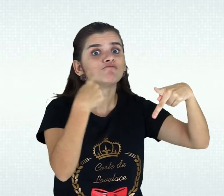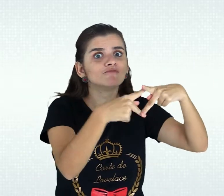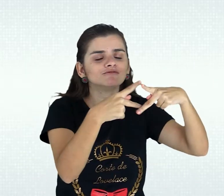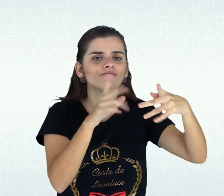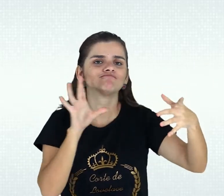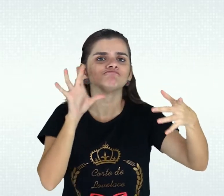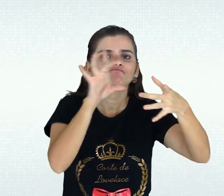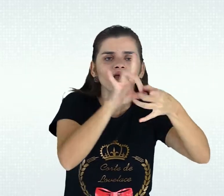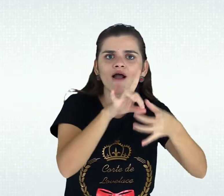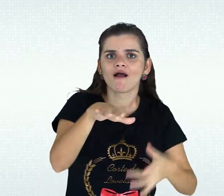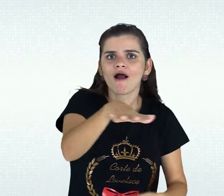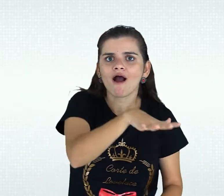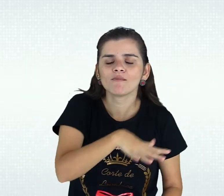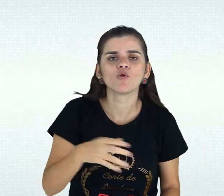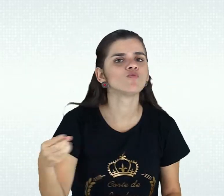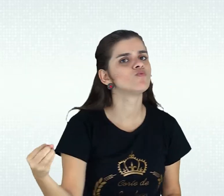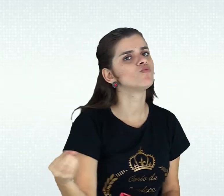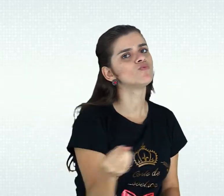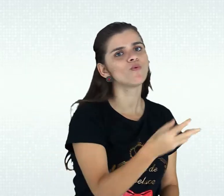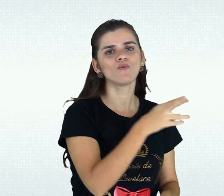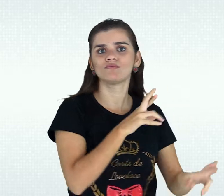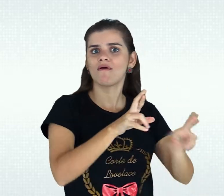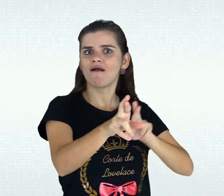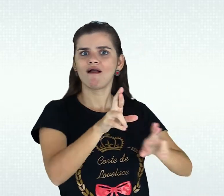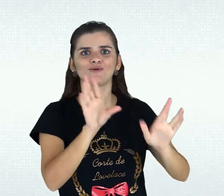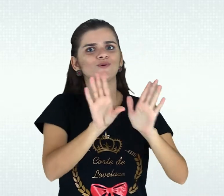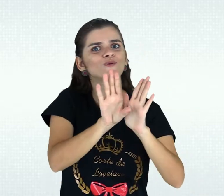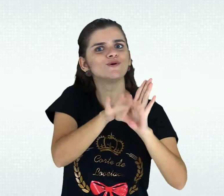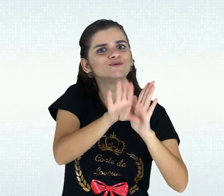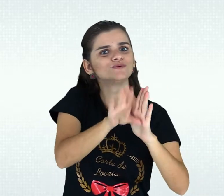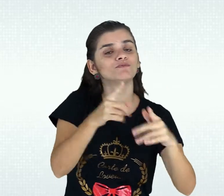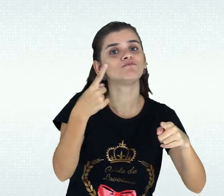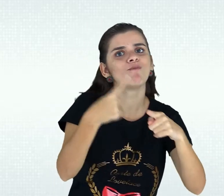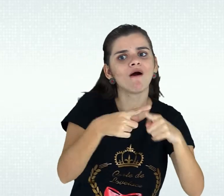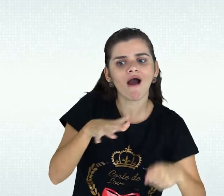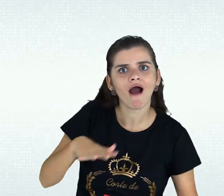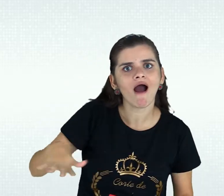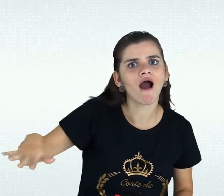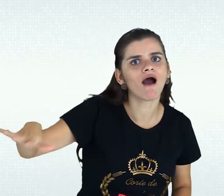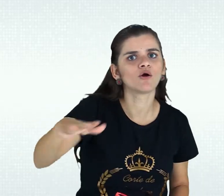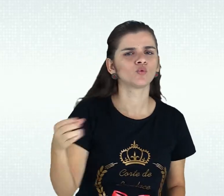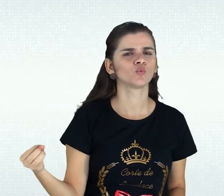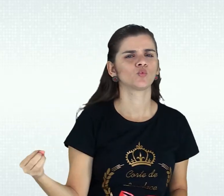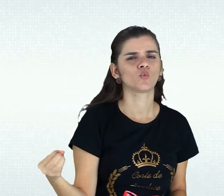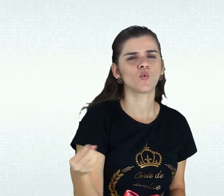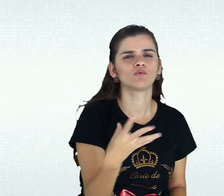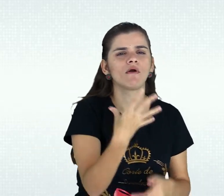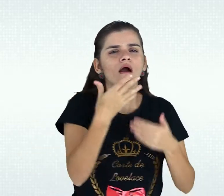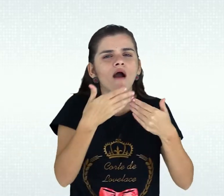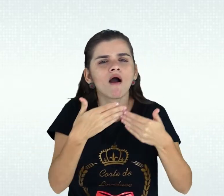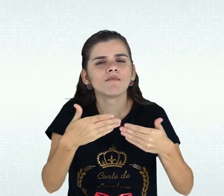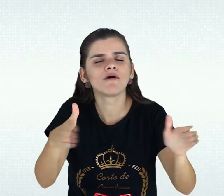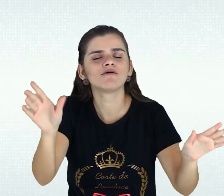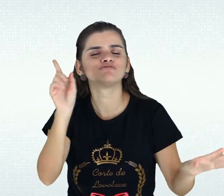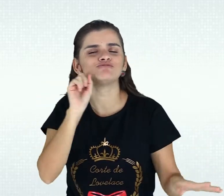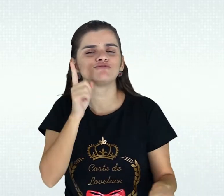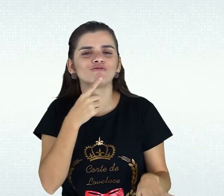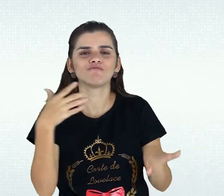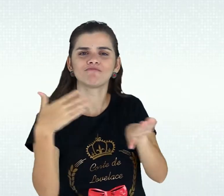acessibilidade e promover a inserção deste público em um novo campo para a comunidade surda, a